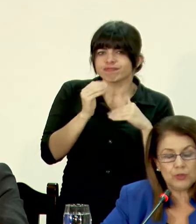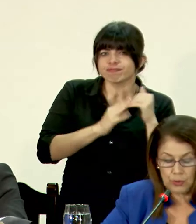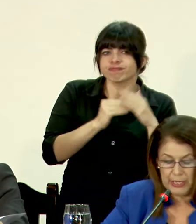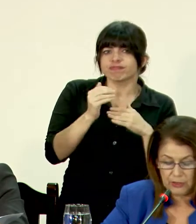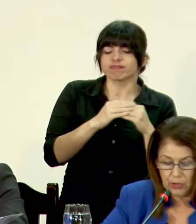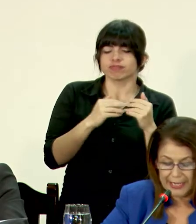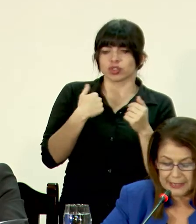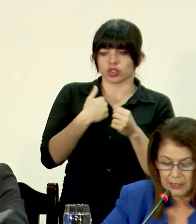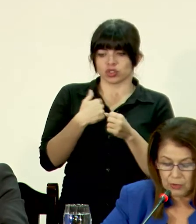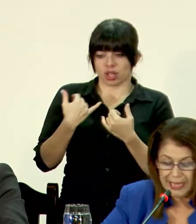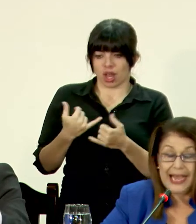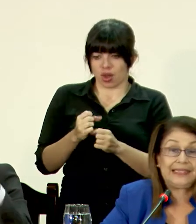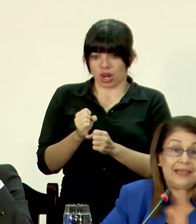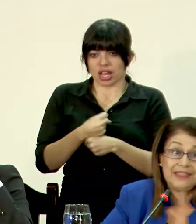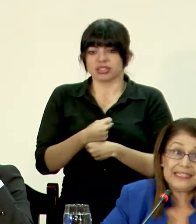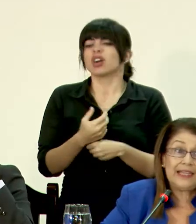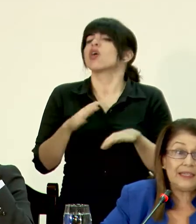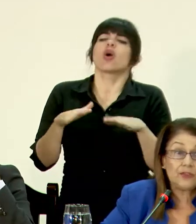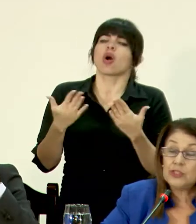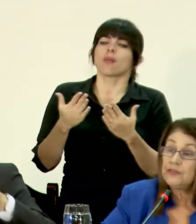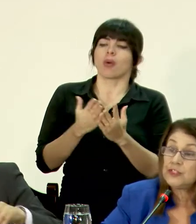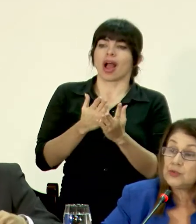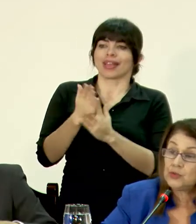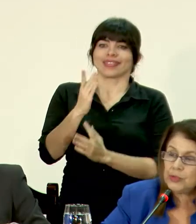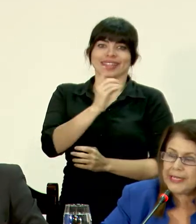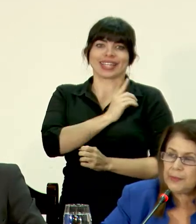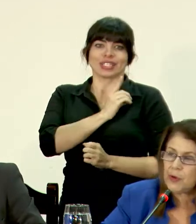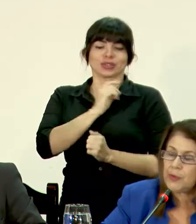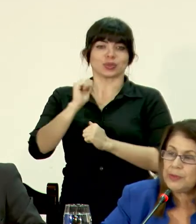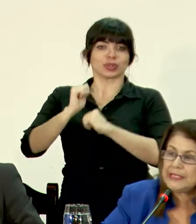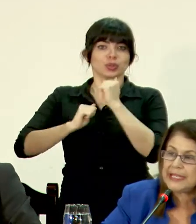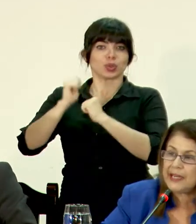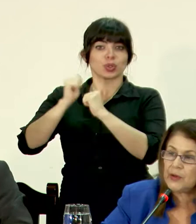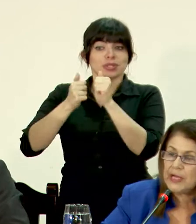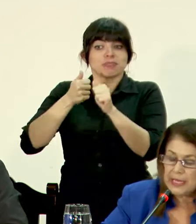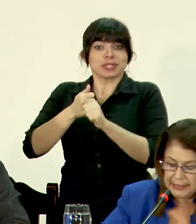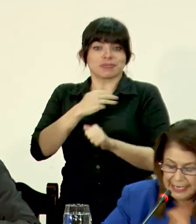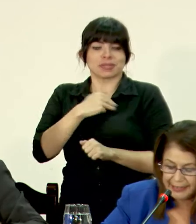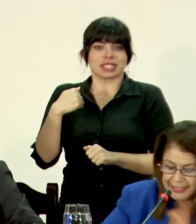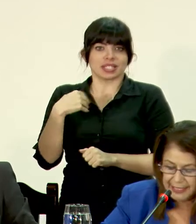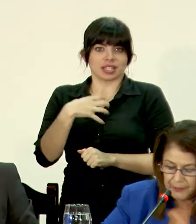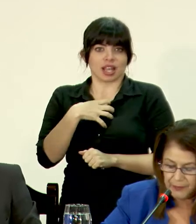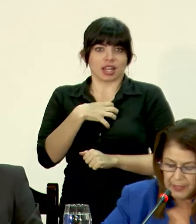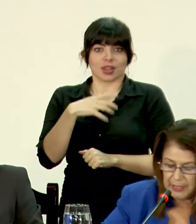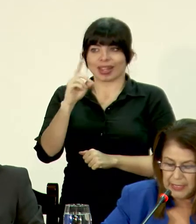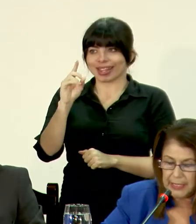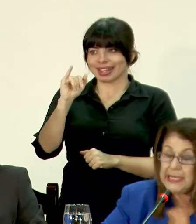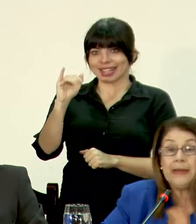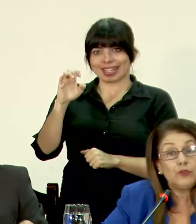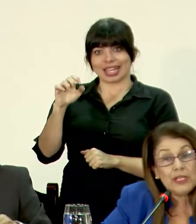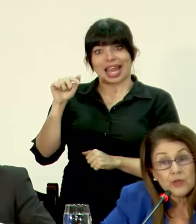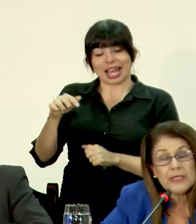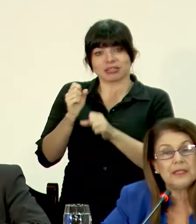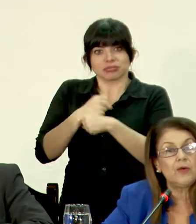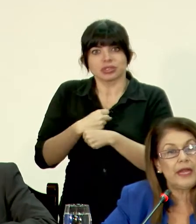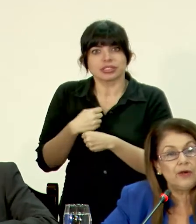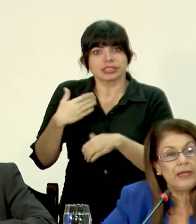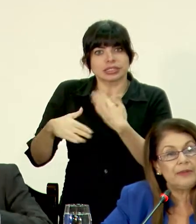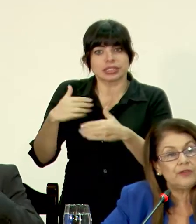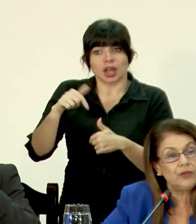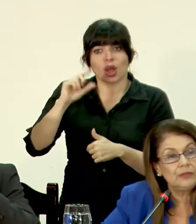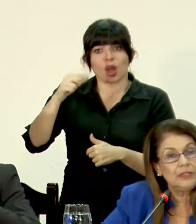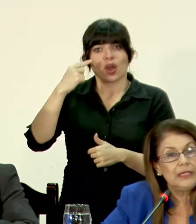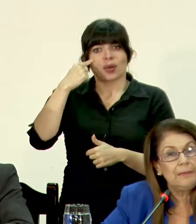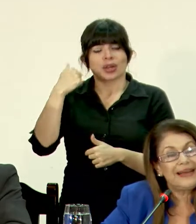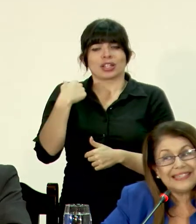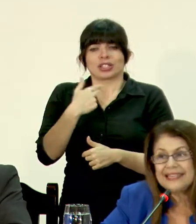y estamos construyendo ha sido a través de la Dirección de Infraestructura del propio Ministerio, de la DIE. Y hemos hecho en este gobierno